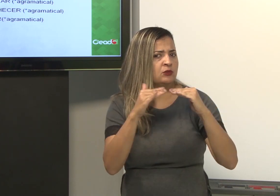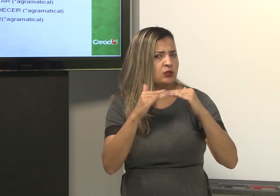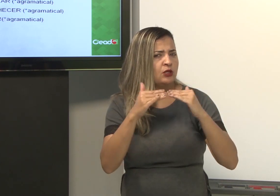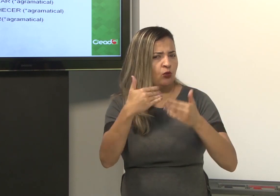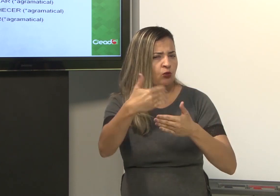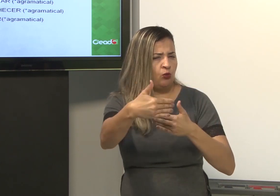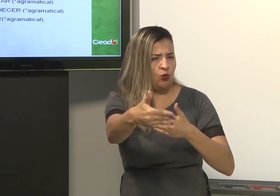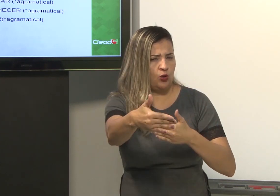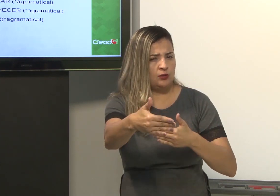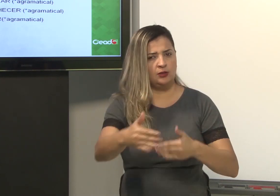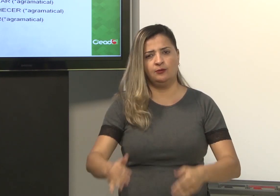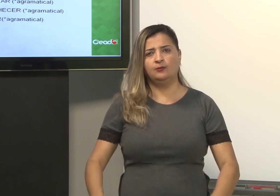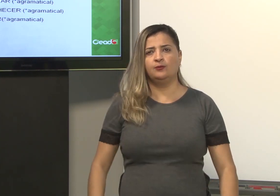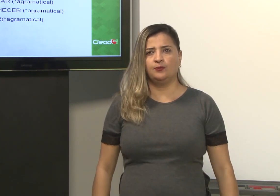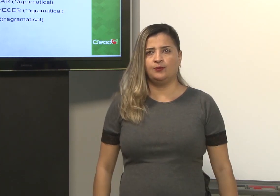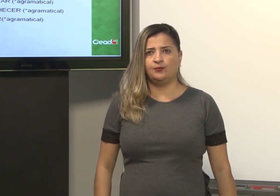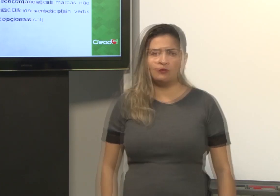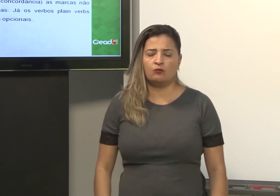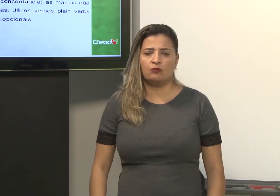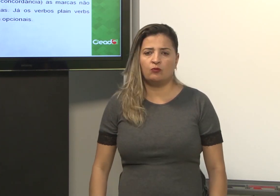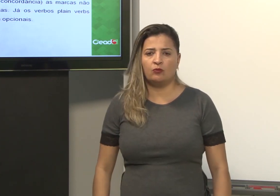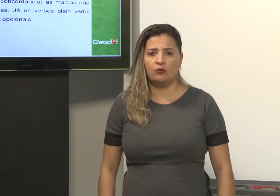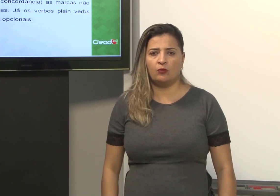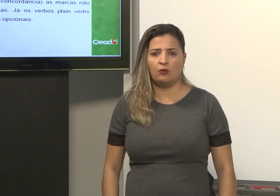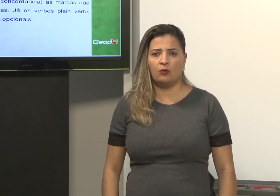e continuar falando dos verbos com concordância.